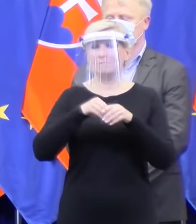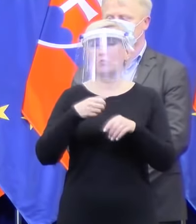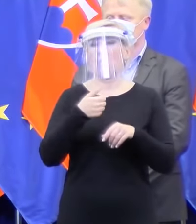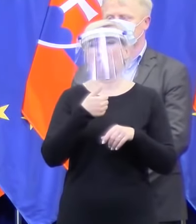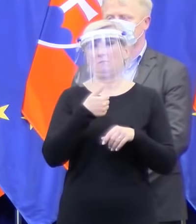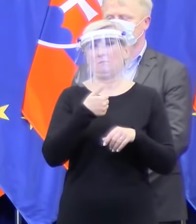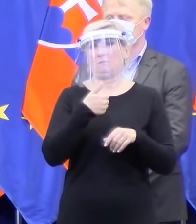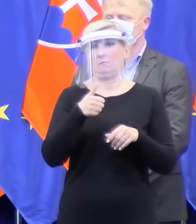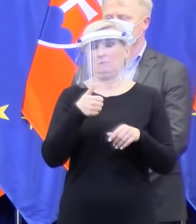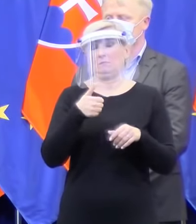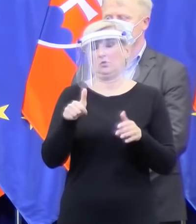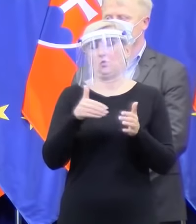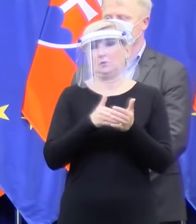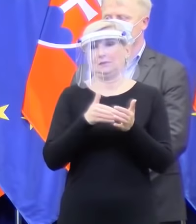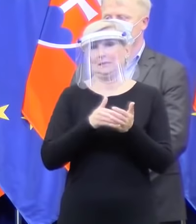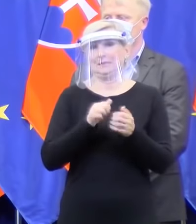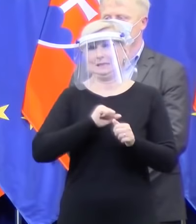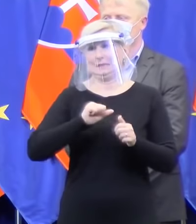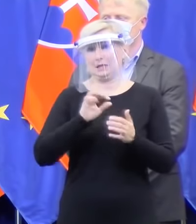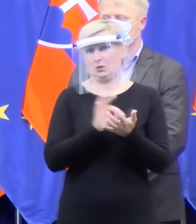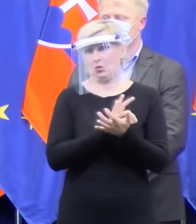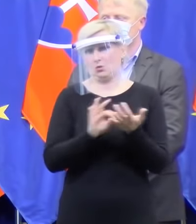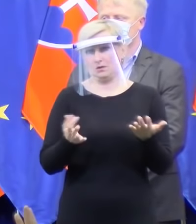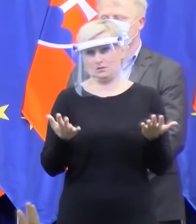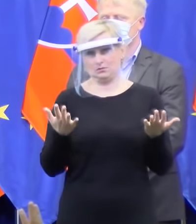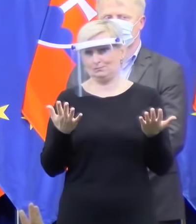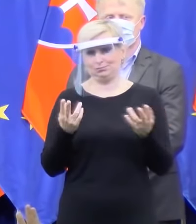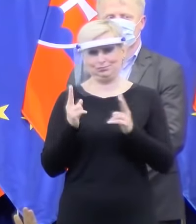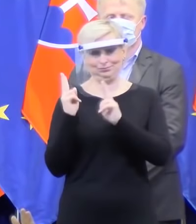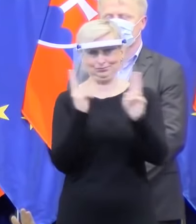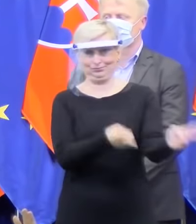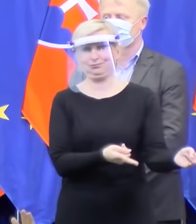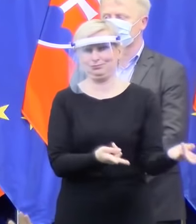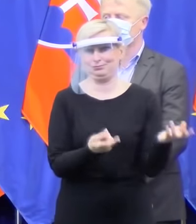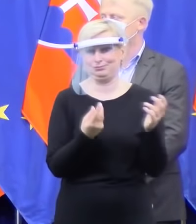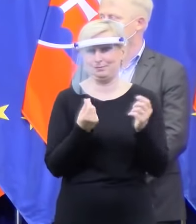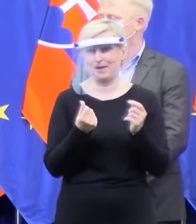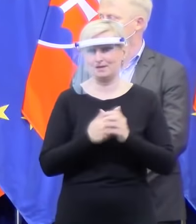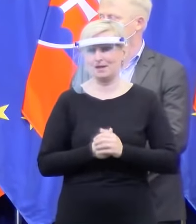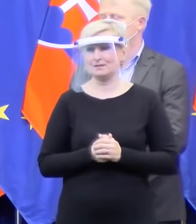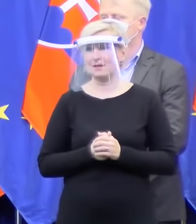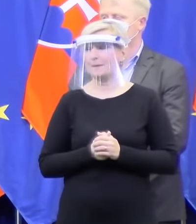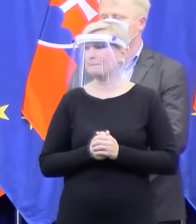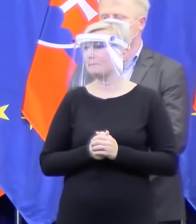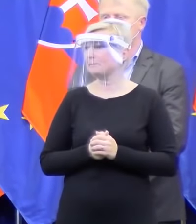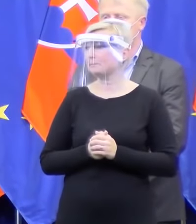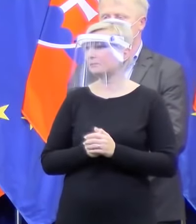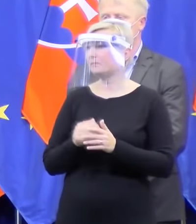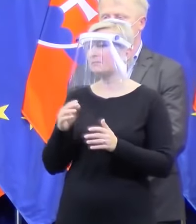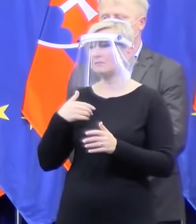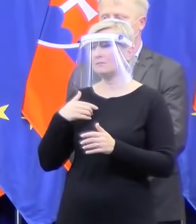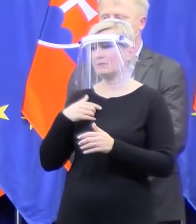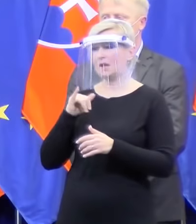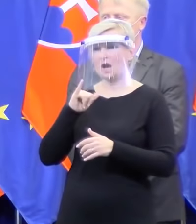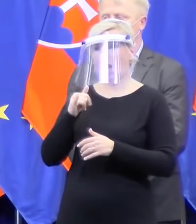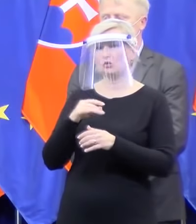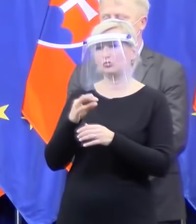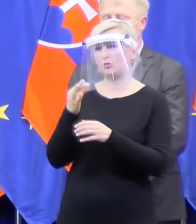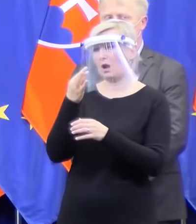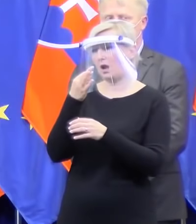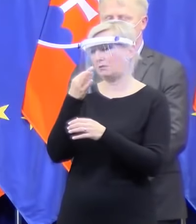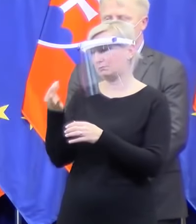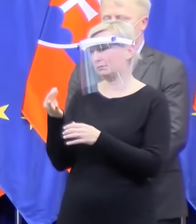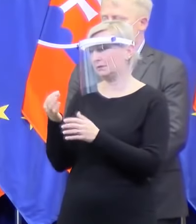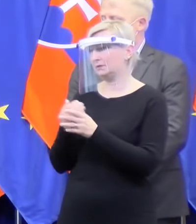Tým by som túto tlačovku ukončil, keď nemáte ďalšie otázky. Ešte sú otázky, ešte by som poprosila. Ale naozaj každý už len po jednej. Dobre? také